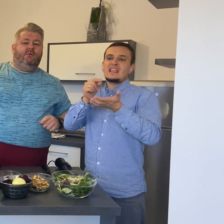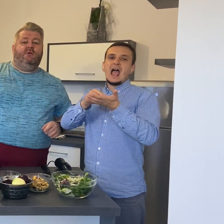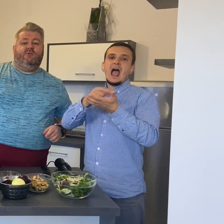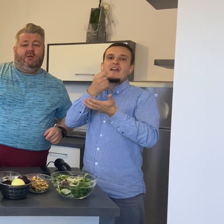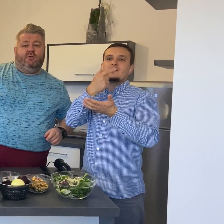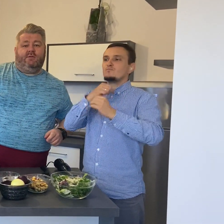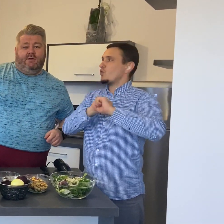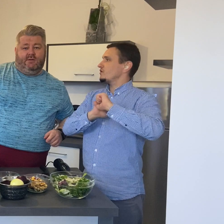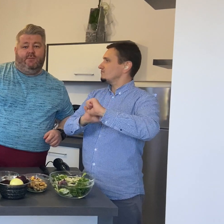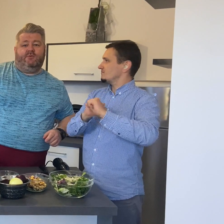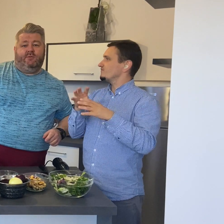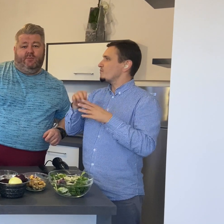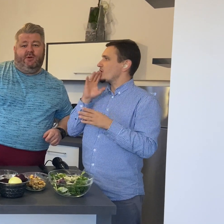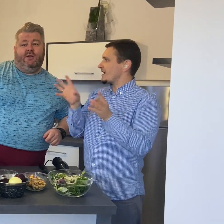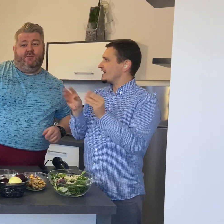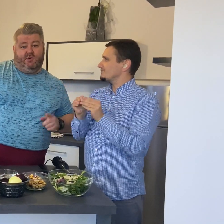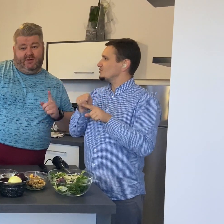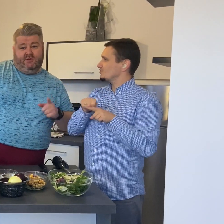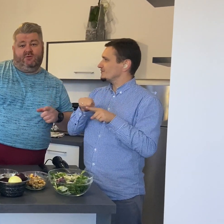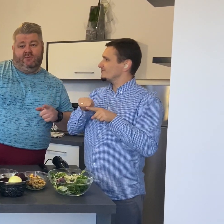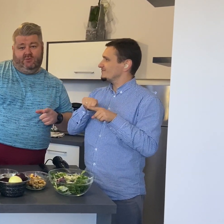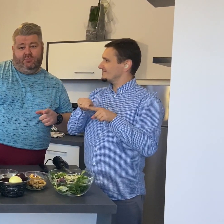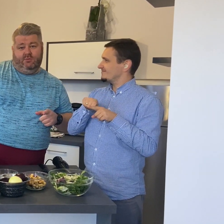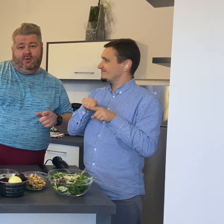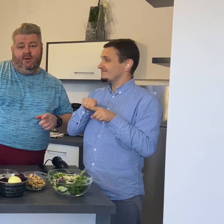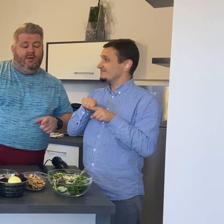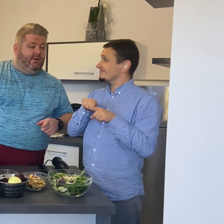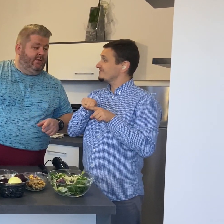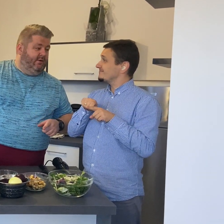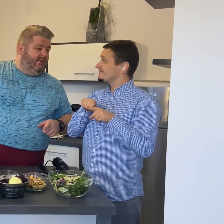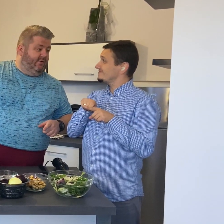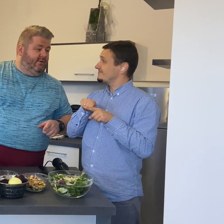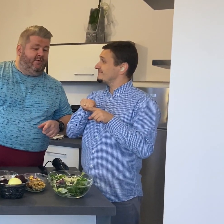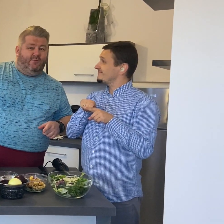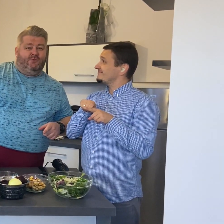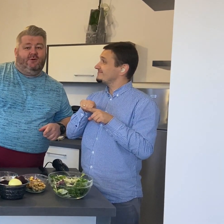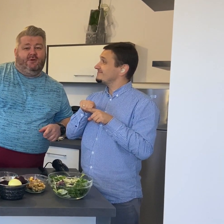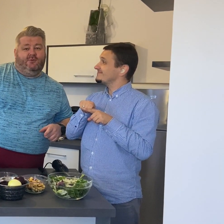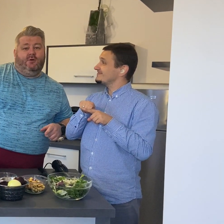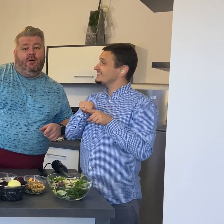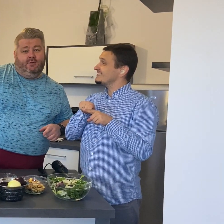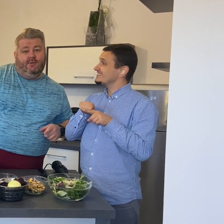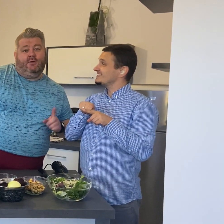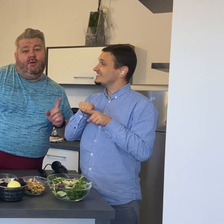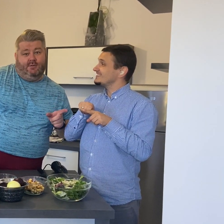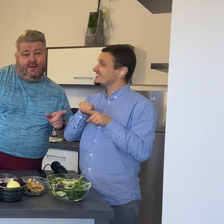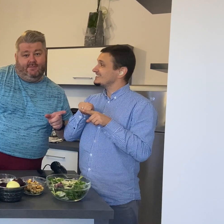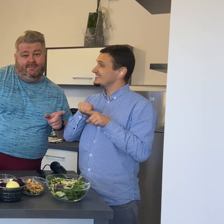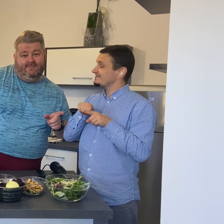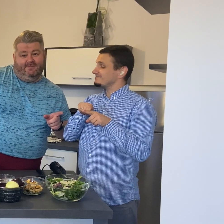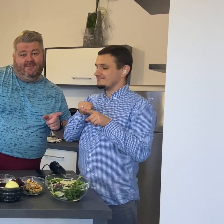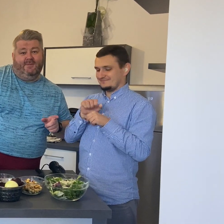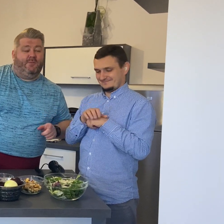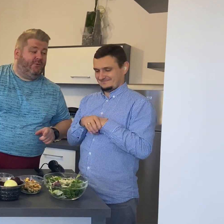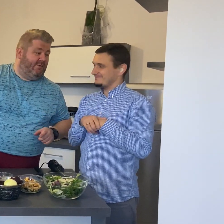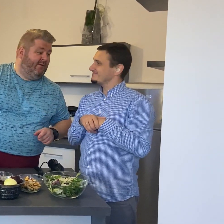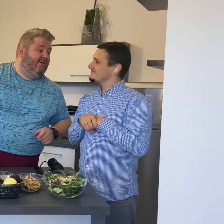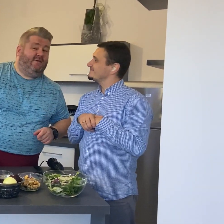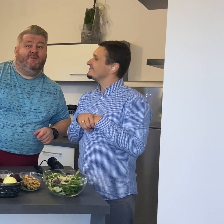Jeżeli tą sałatkę będziemy robili na romantyczny wieczór. To musi jeść on i ona. Bo potem nie będzie